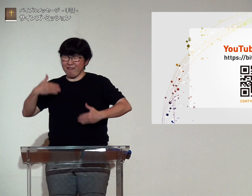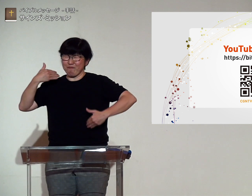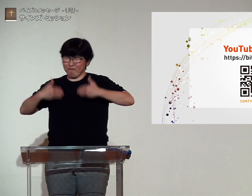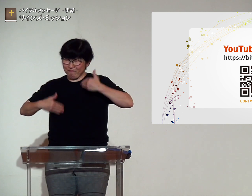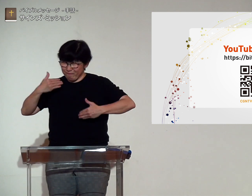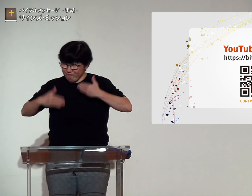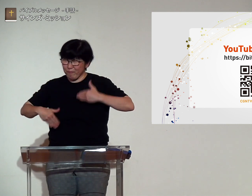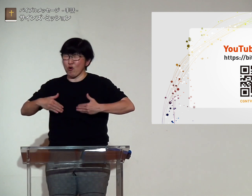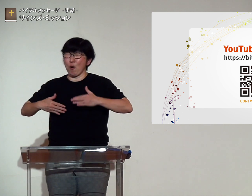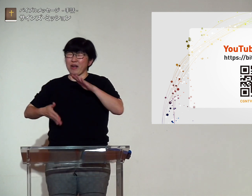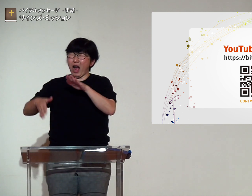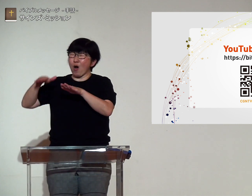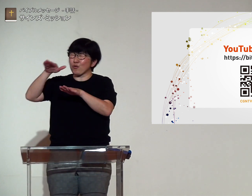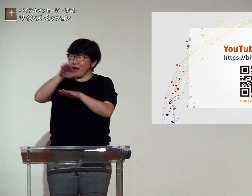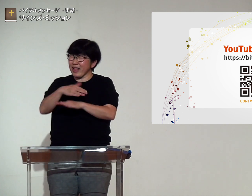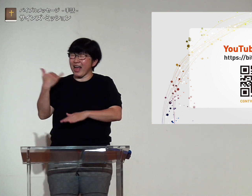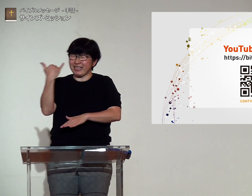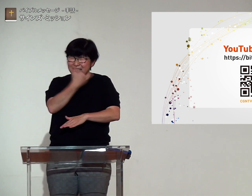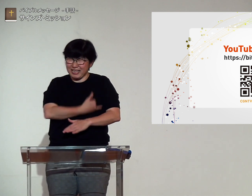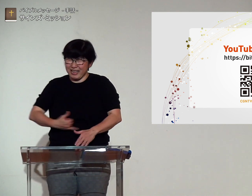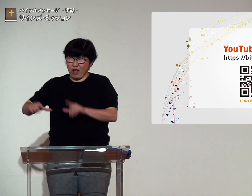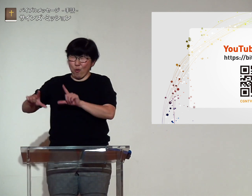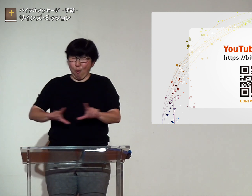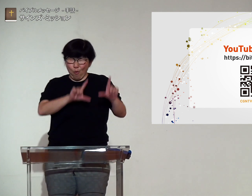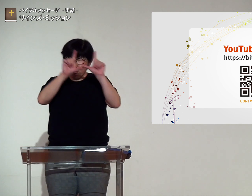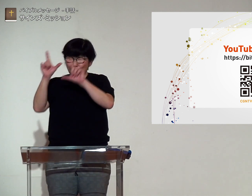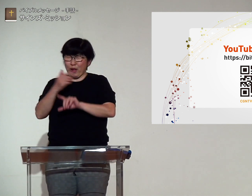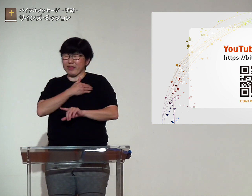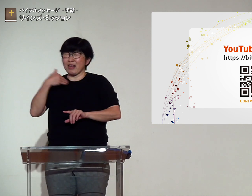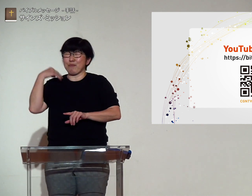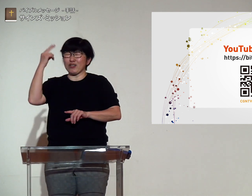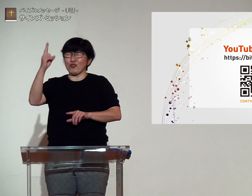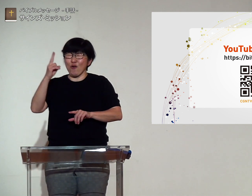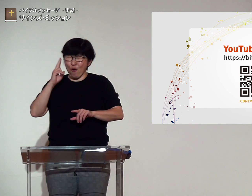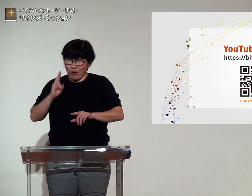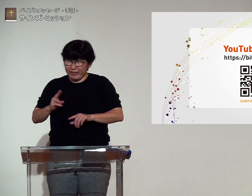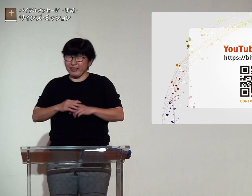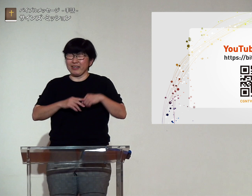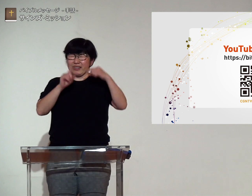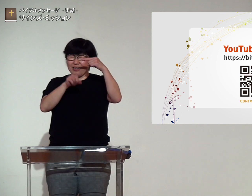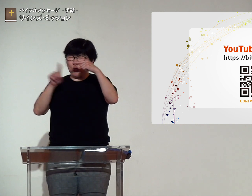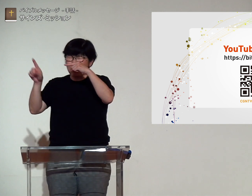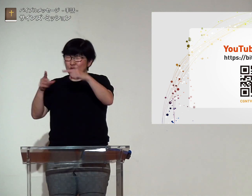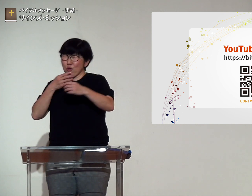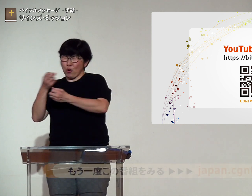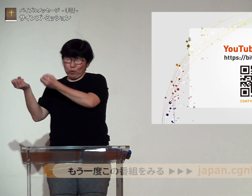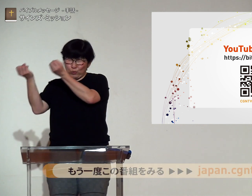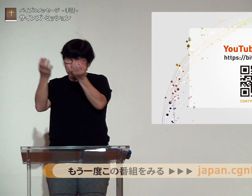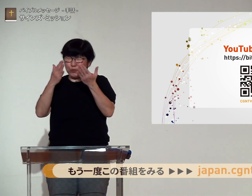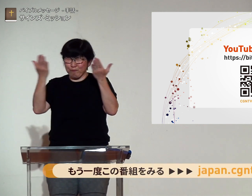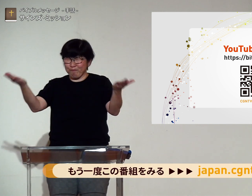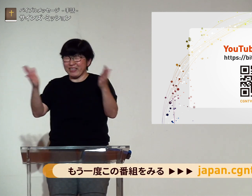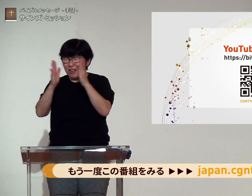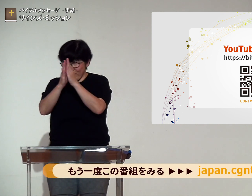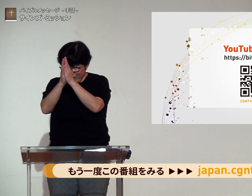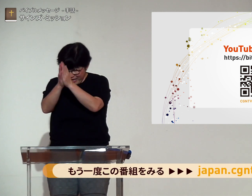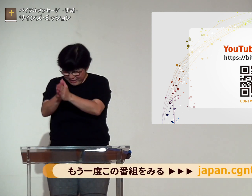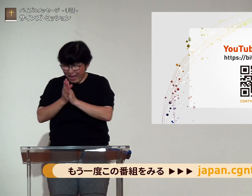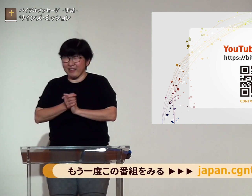生きるものと喜びに満ちる人生が歩めるようにと一人一人を祝